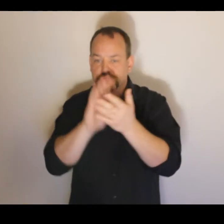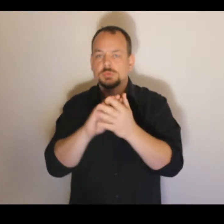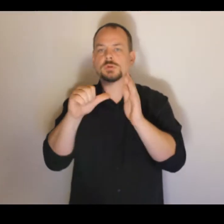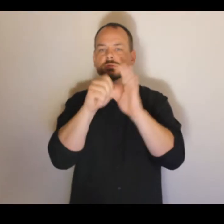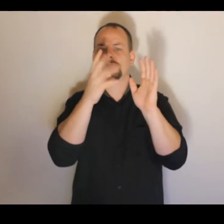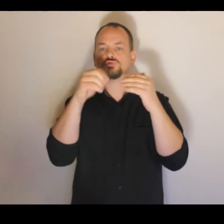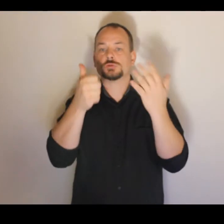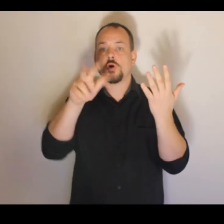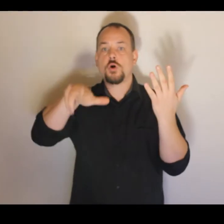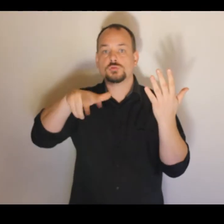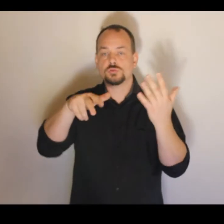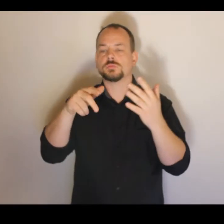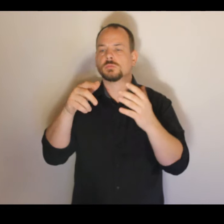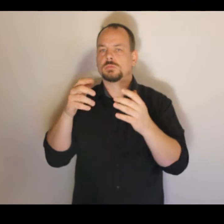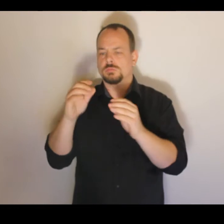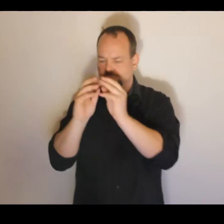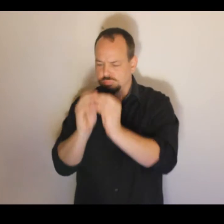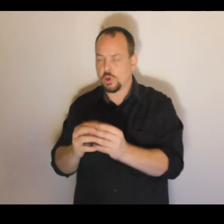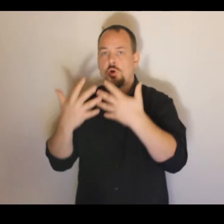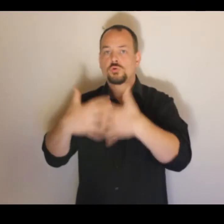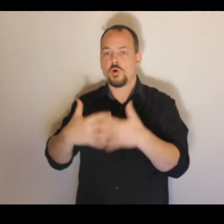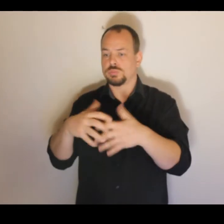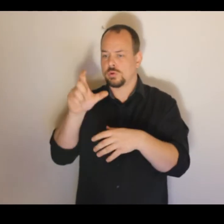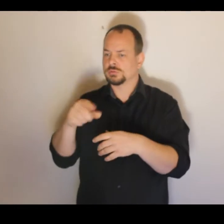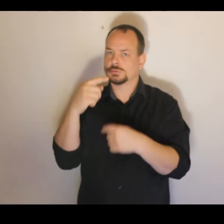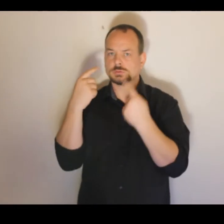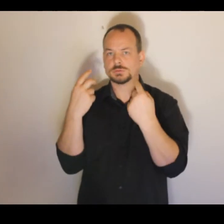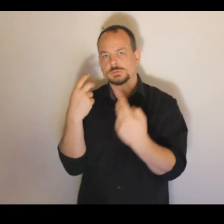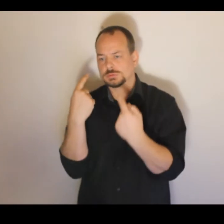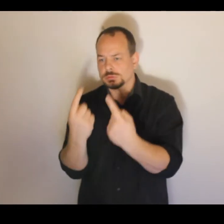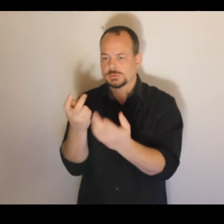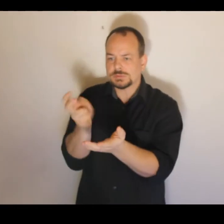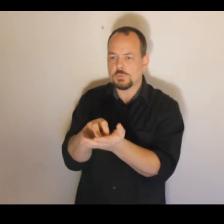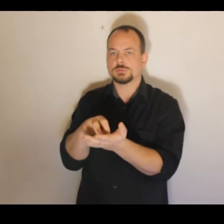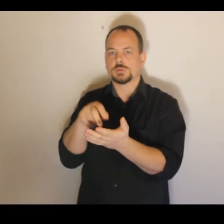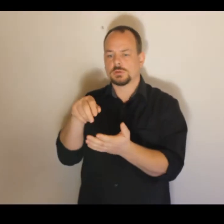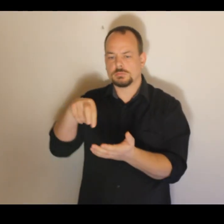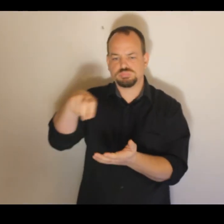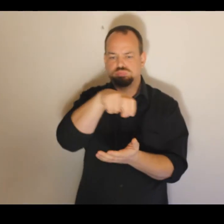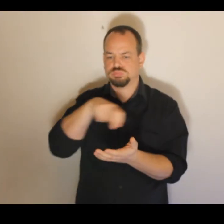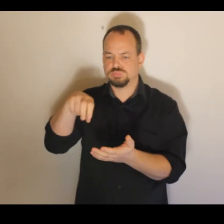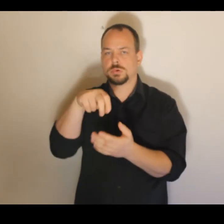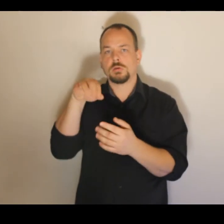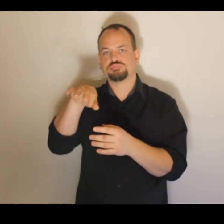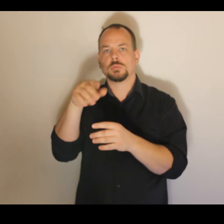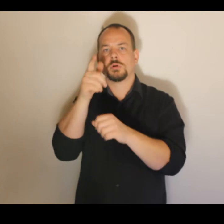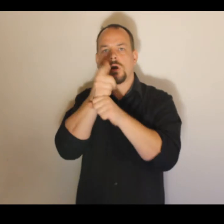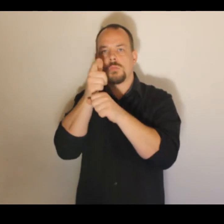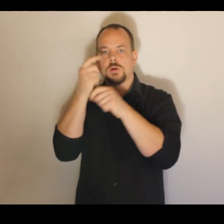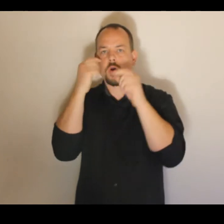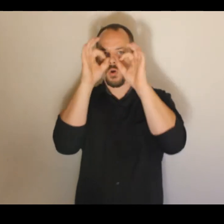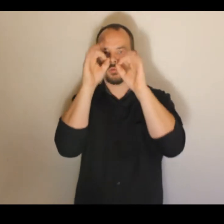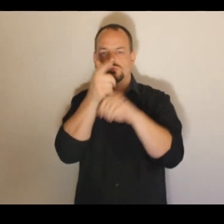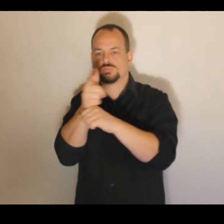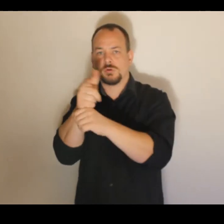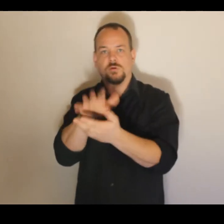první kolově se pohybující robot vybavený strojovým viděním šejky. Ten vývoj pokračovávalo jenom rychle. V